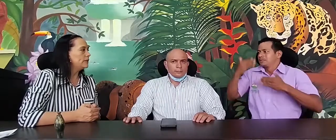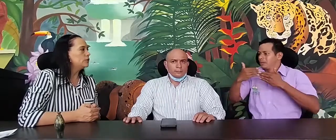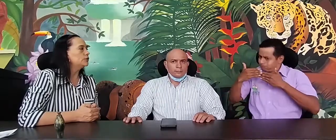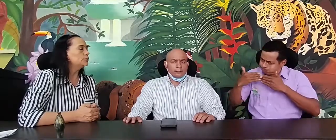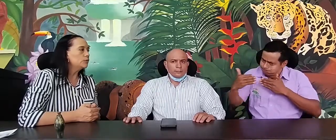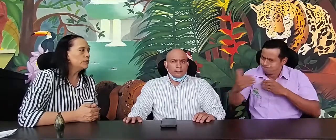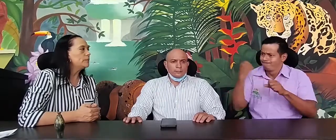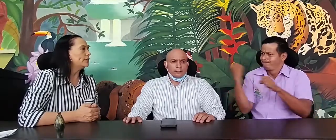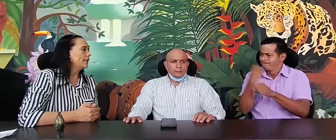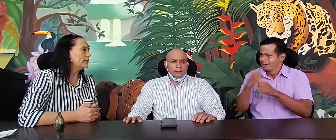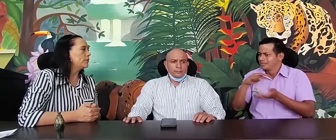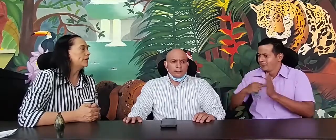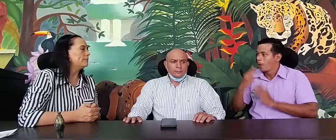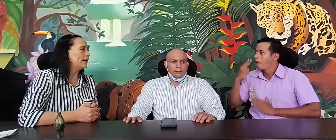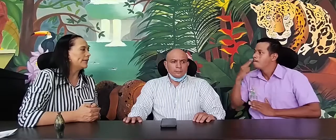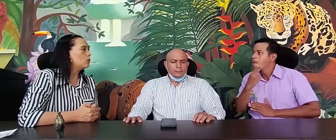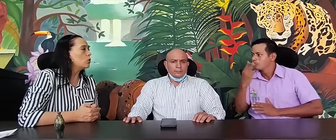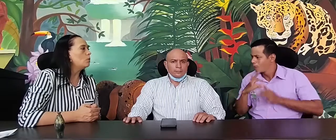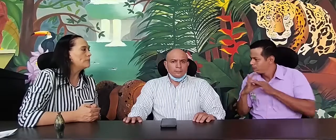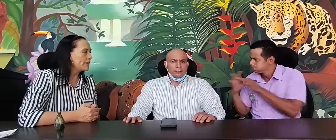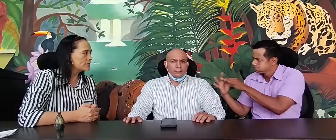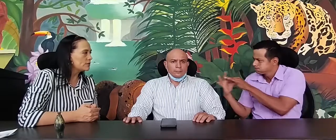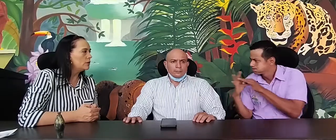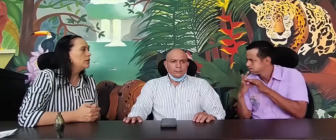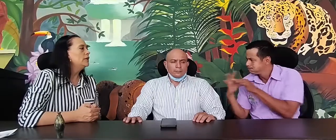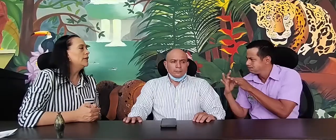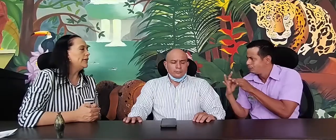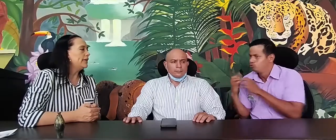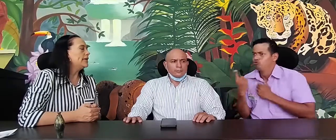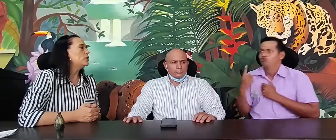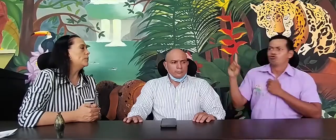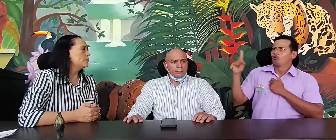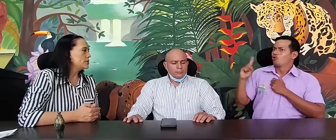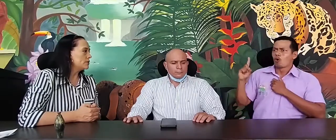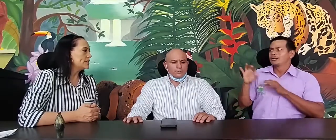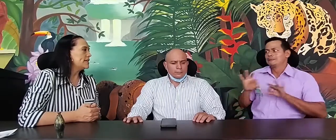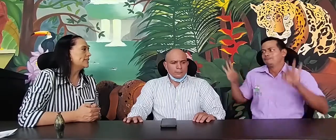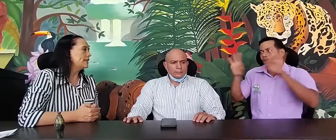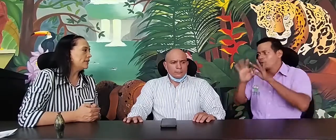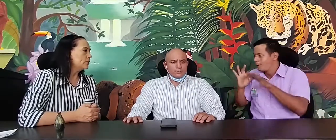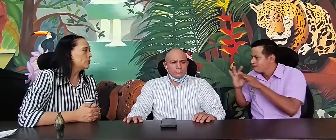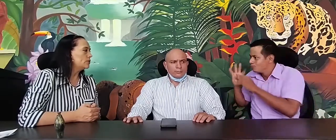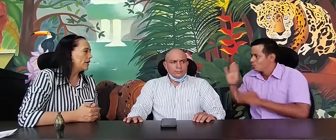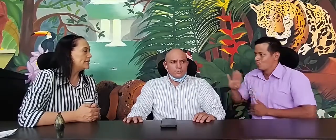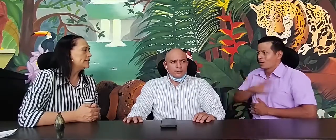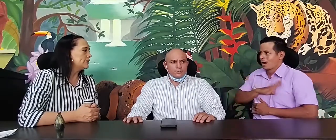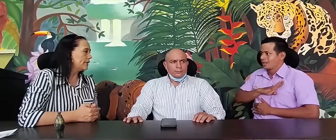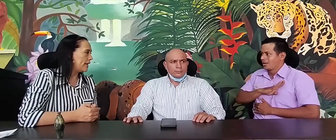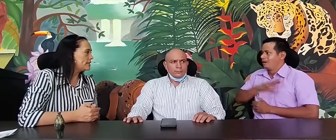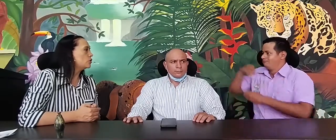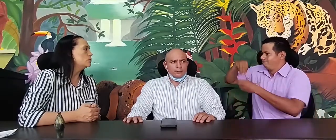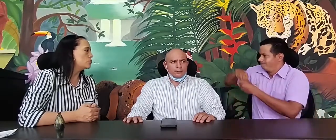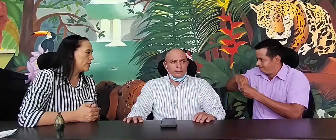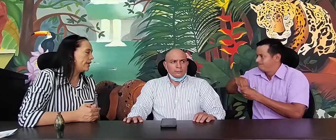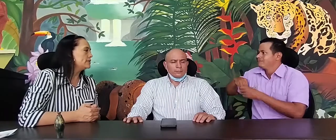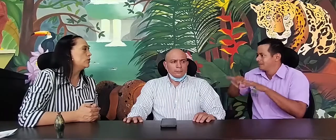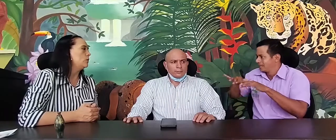para nosotros muy importante porque marca un comienzo, y el compromiso que se ha adquirido con todas las entidades, como ustedes, como